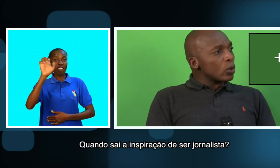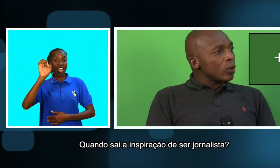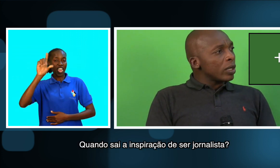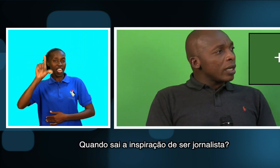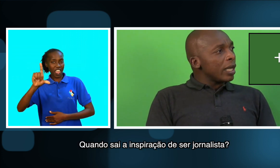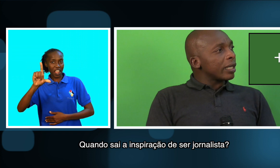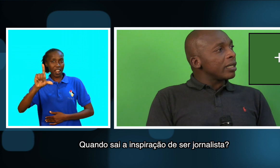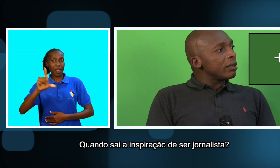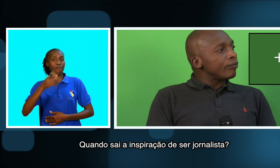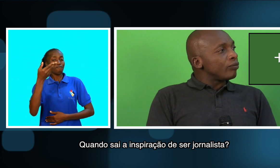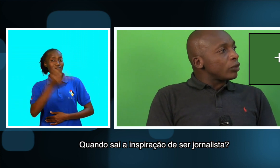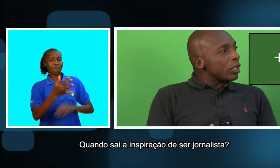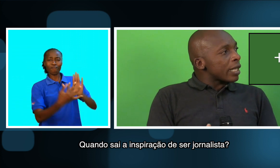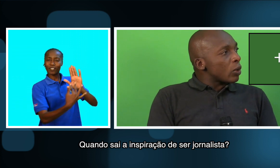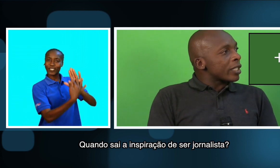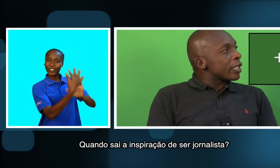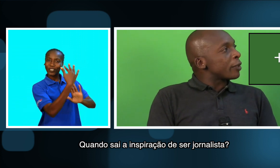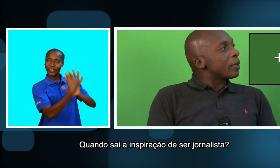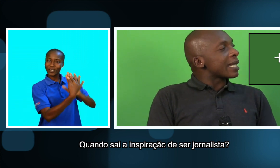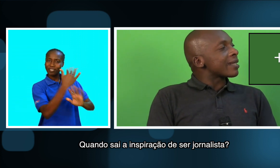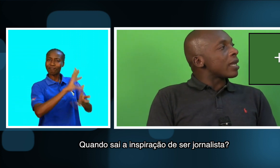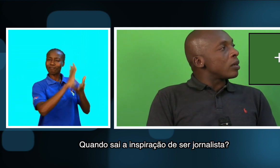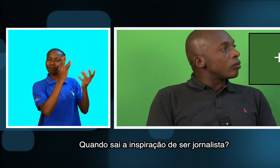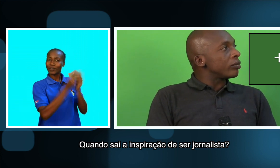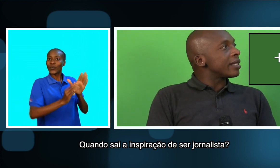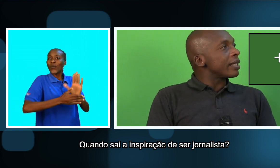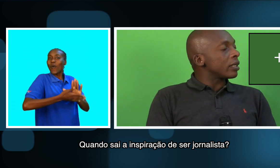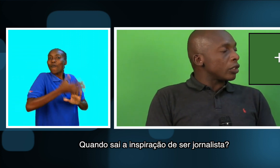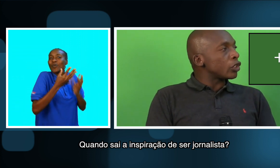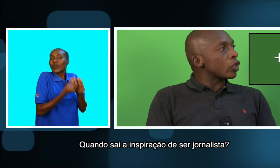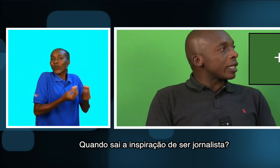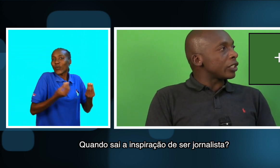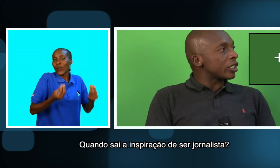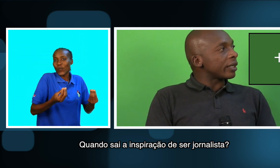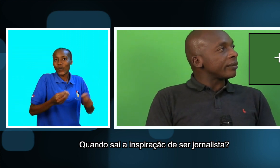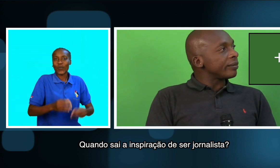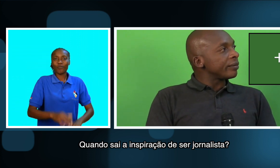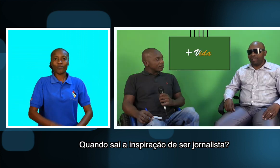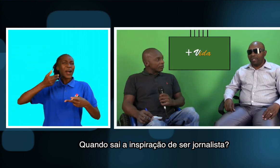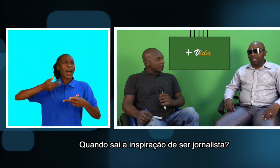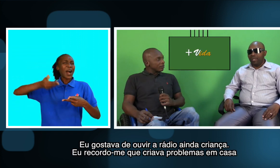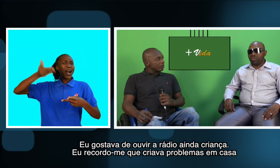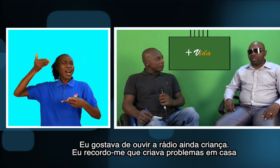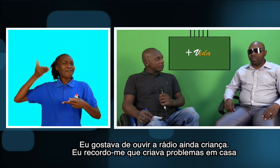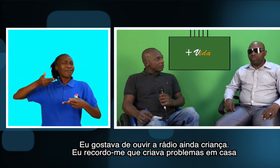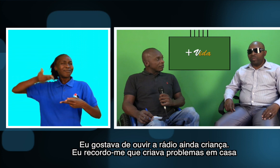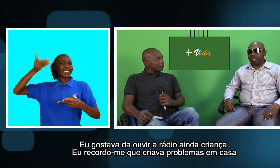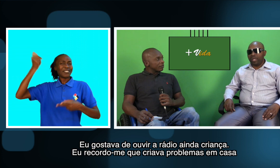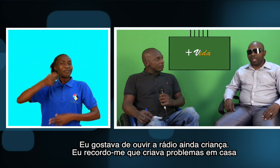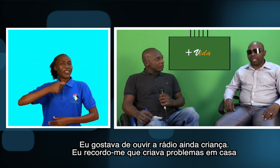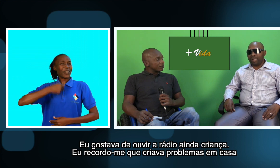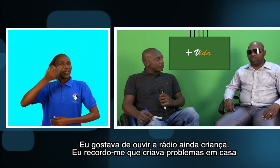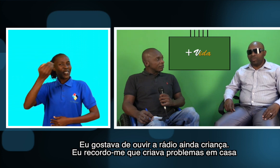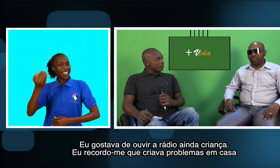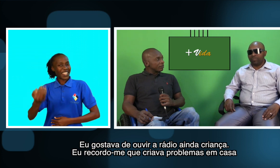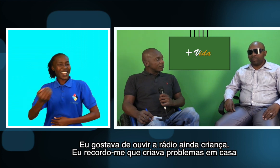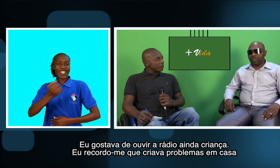é que saiu a inspiração de ser jornalista? Eu gostava de ouvir a rádio.